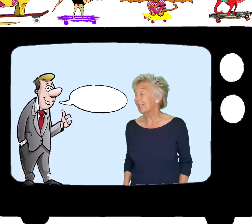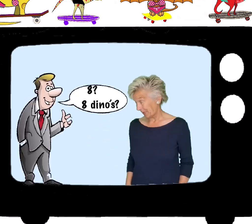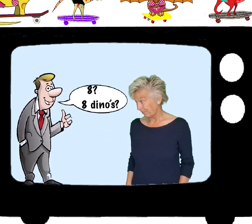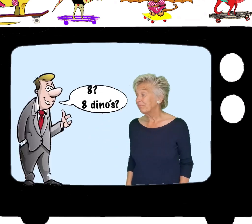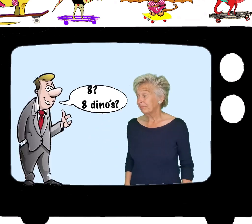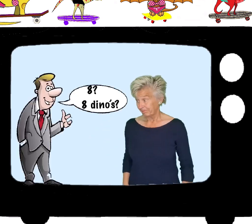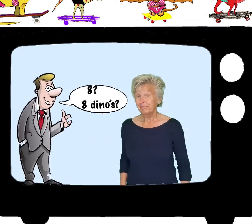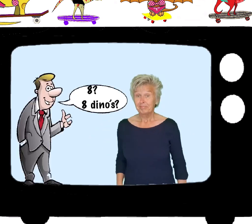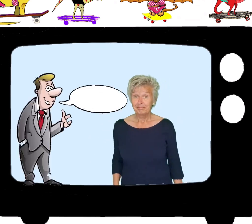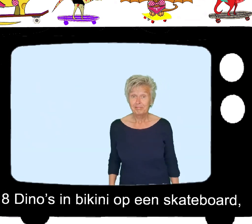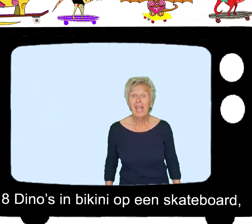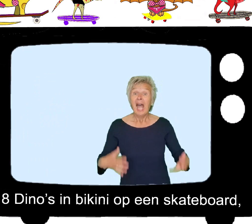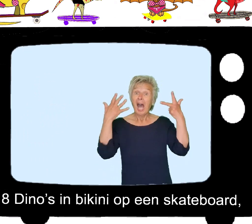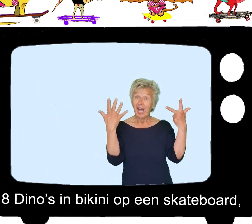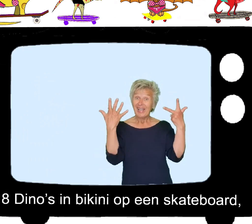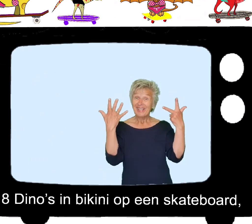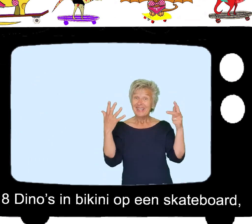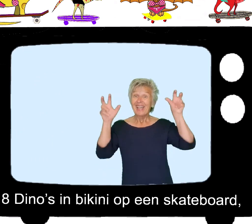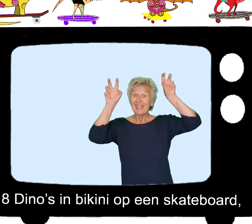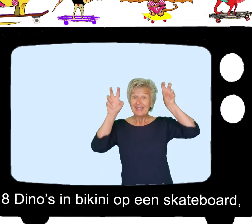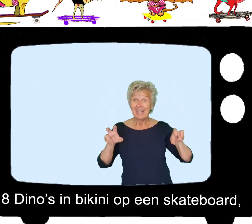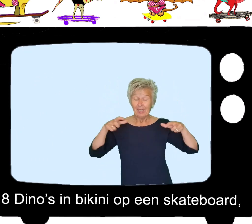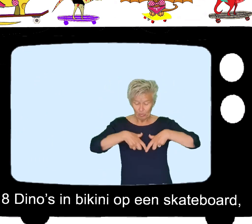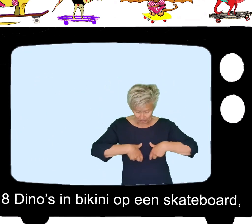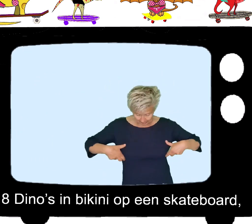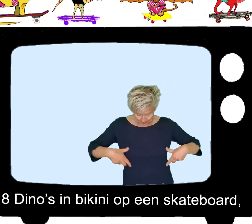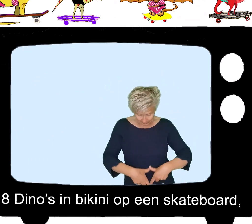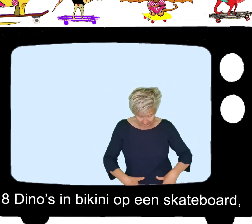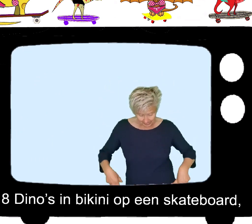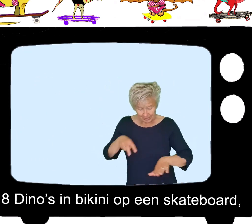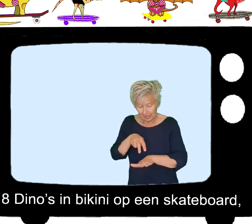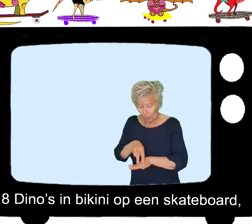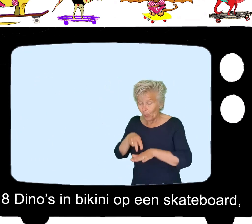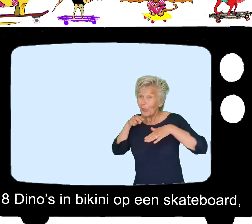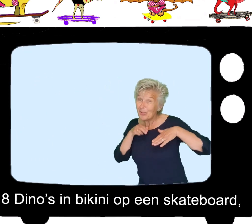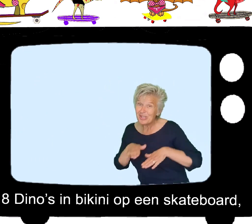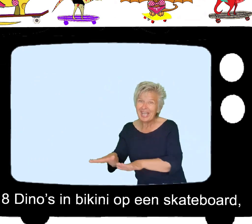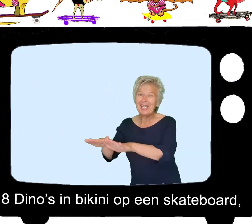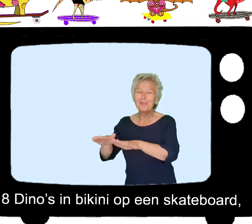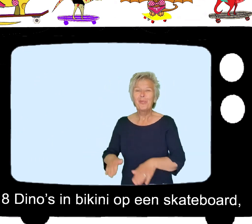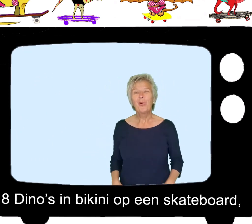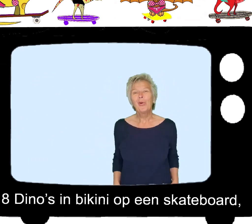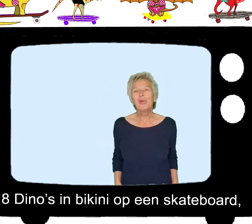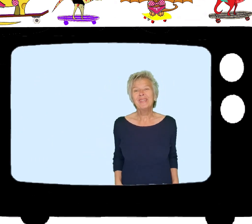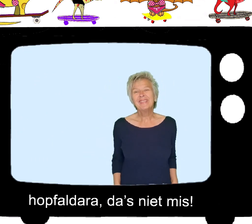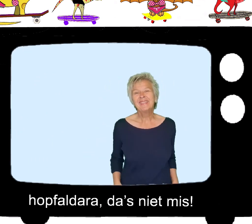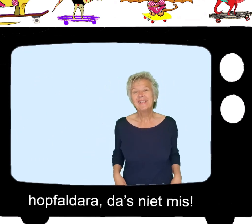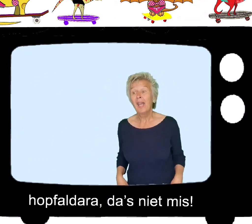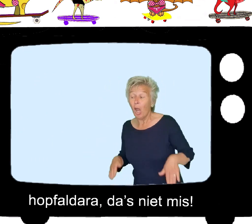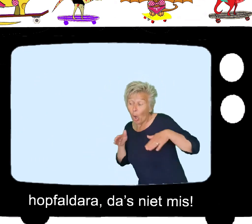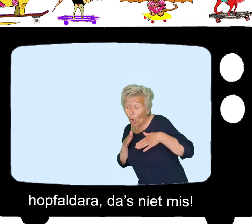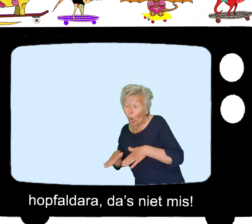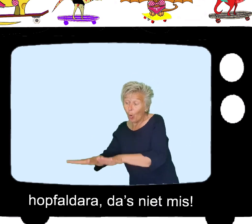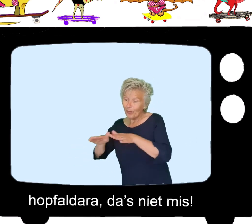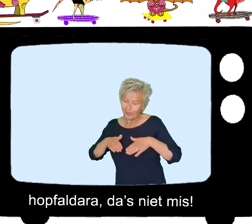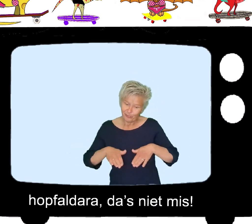Acht dino's Acht dino's in bikini op een skateboard Hop,